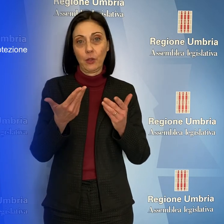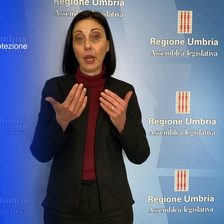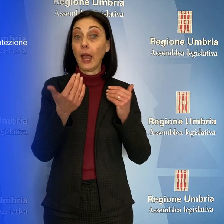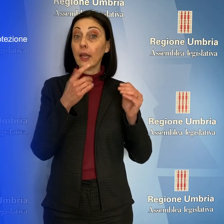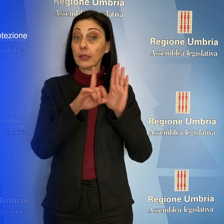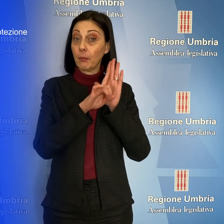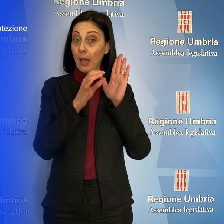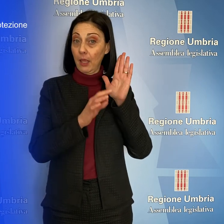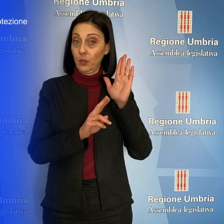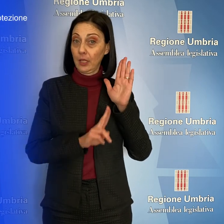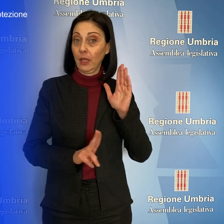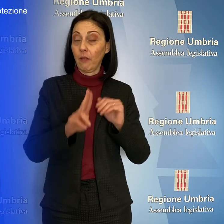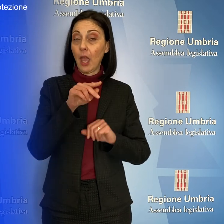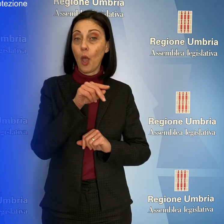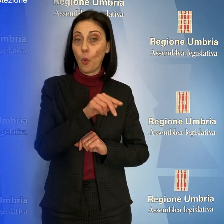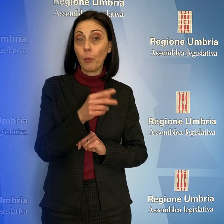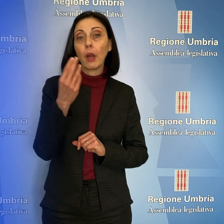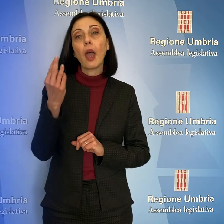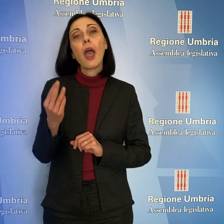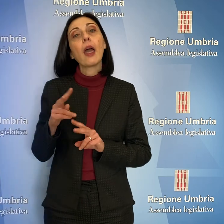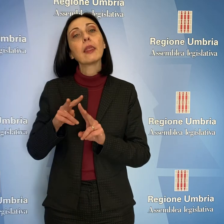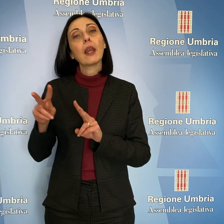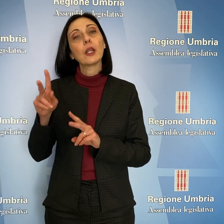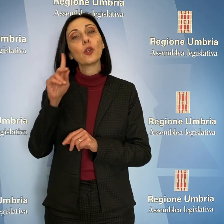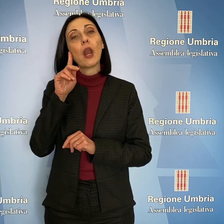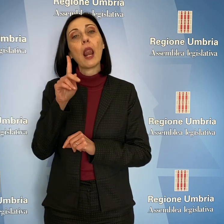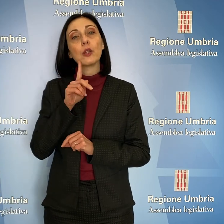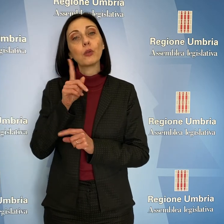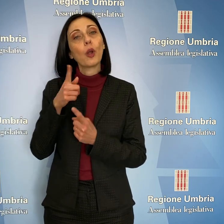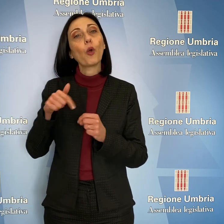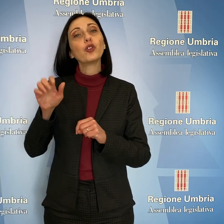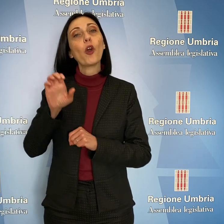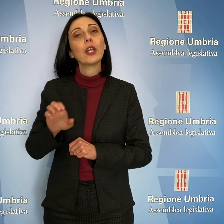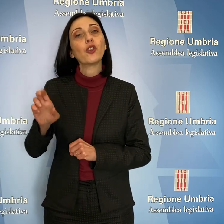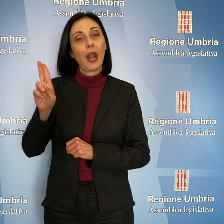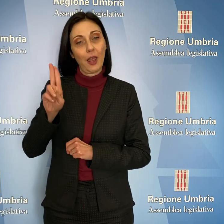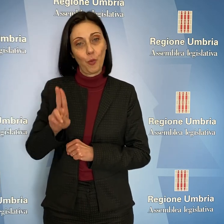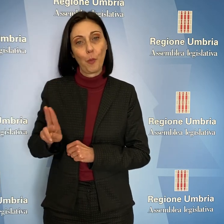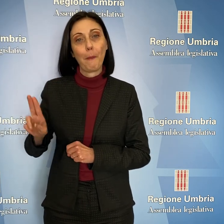'Assemblea legislativa dell'Umbria e l'ente nazionale sordi Consiglio regionale dell'Umbria.